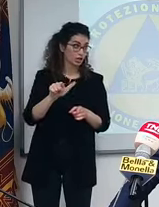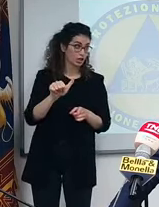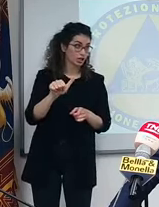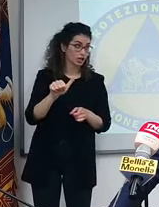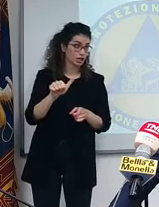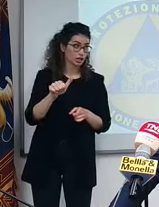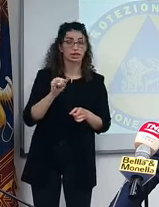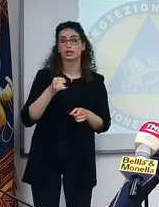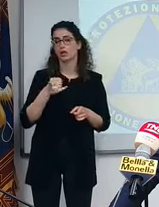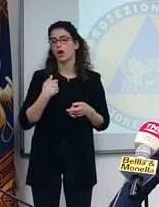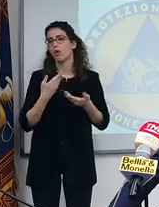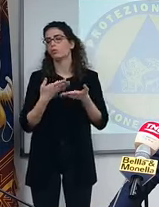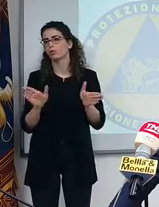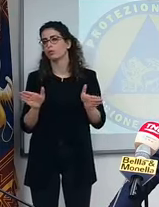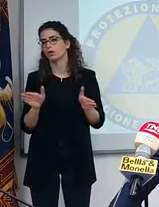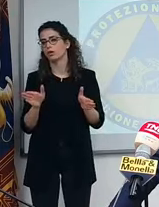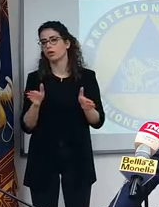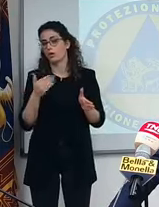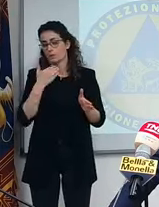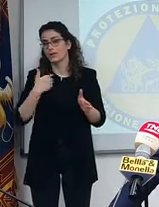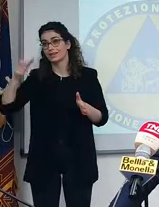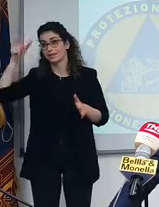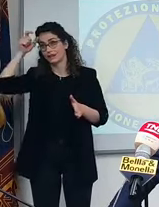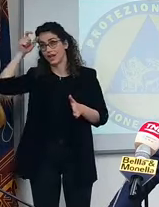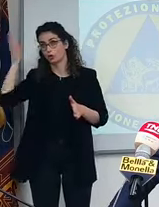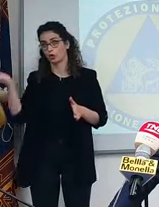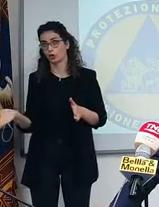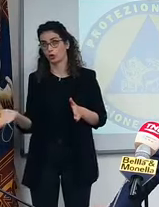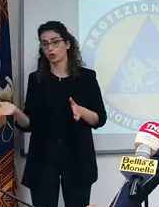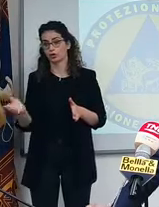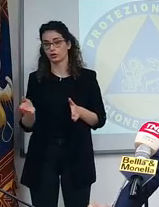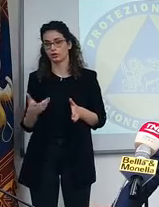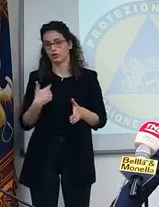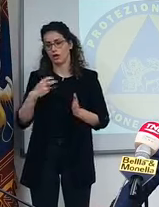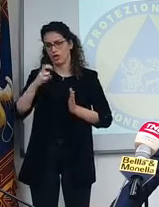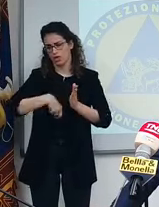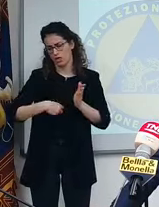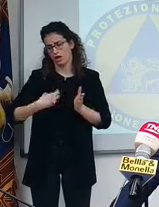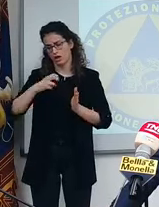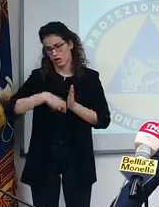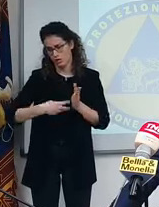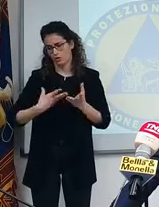Del pubblico per me significa dallo Stato. Noi tassi ne paghiamo già tante.